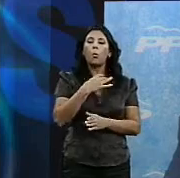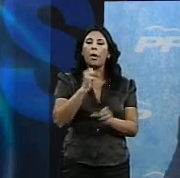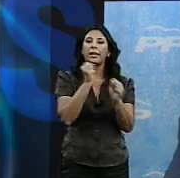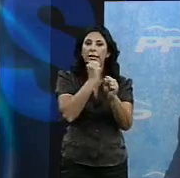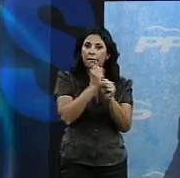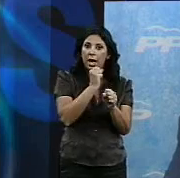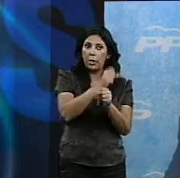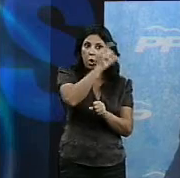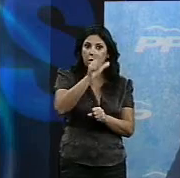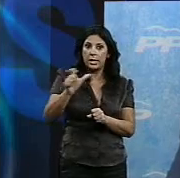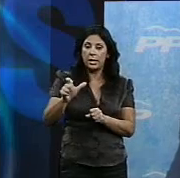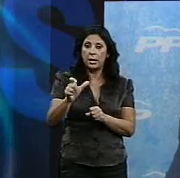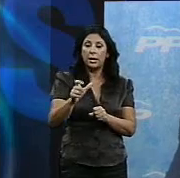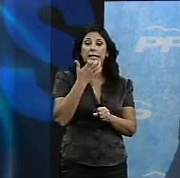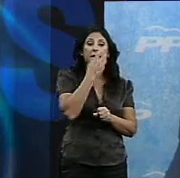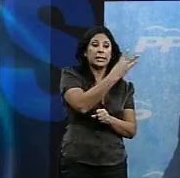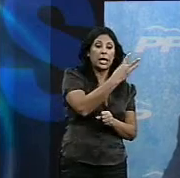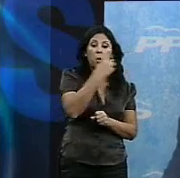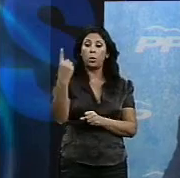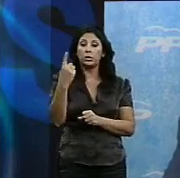almadrabas, de desaparecer de 3 a 1 nos iremos a un tercio.